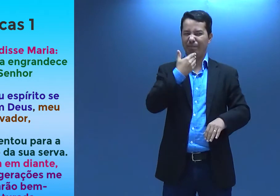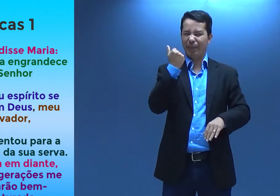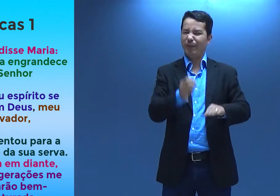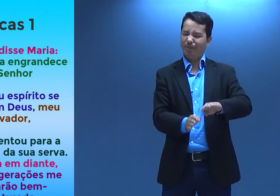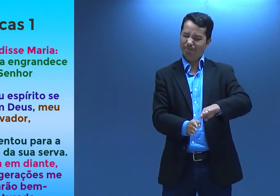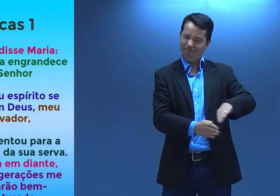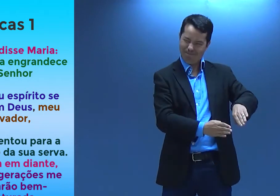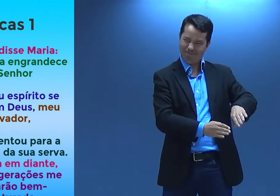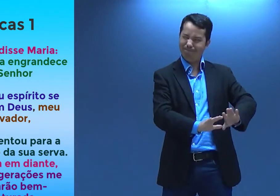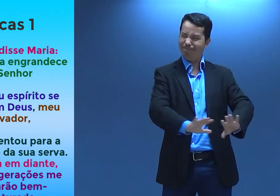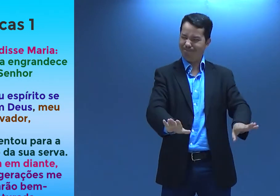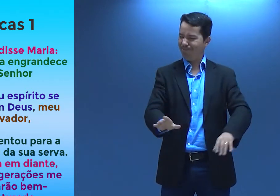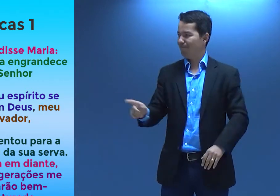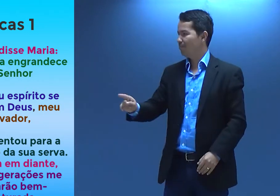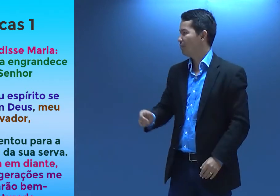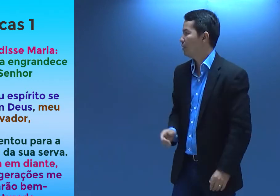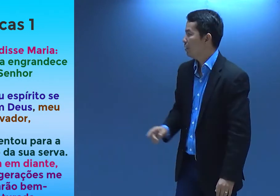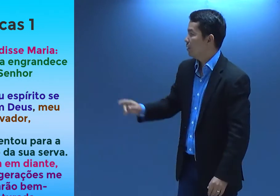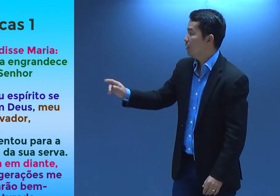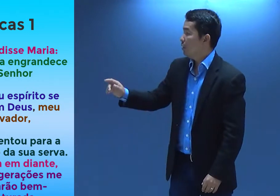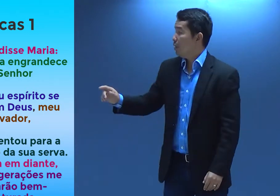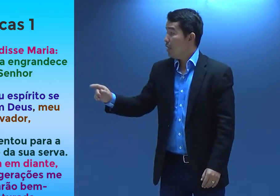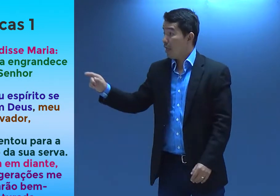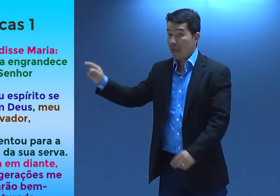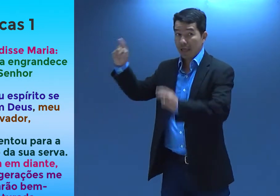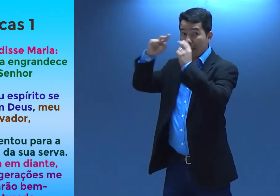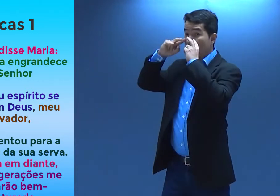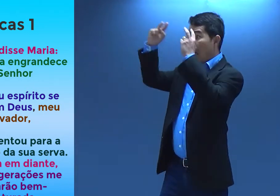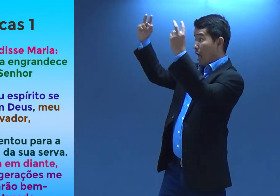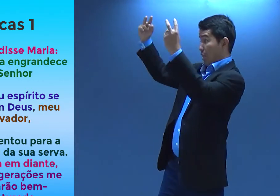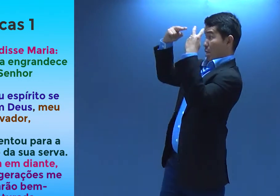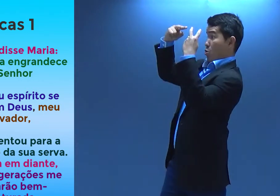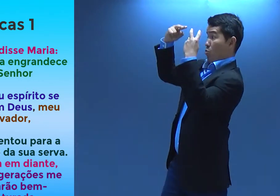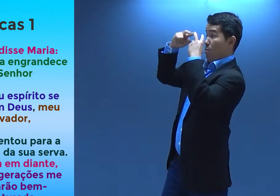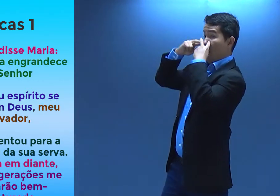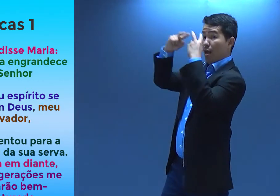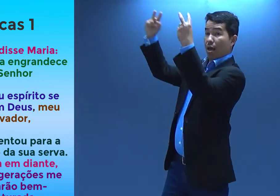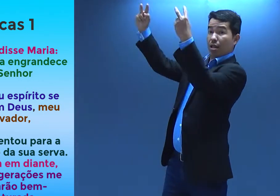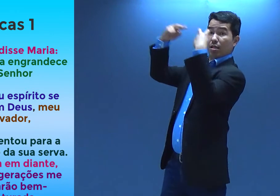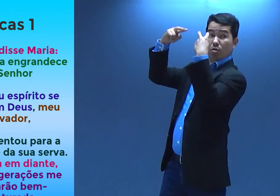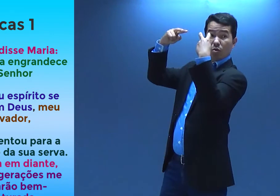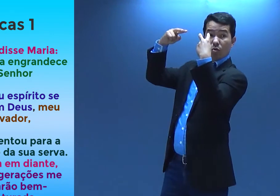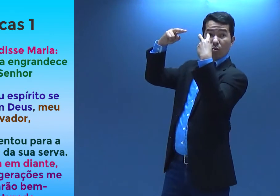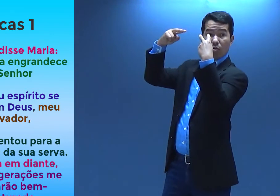Vamos deixar esse sinal de lá. Tá? Atentou. Para.